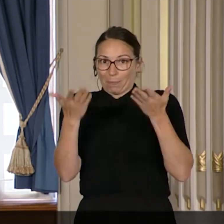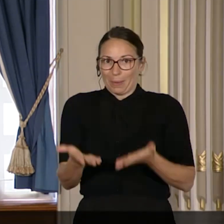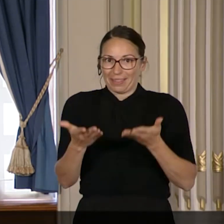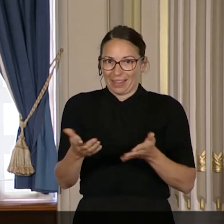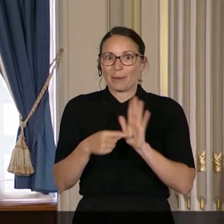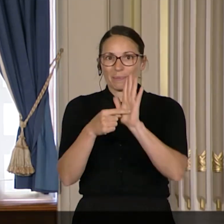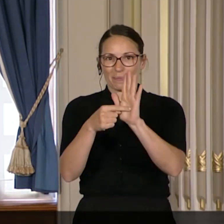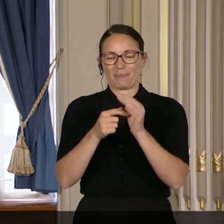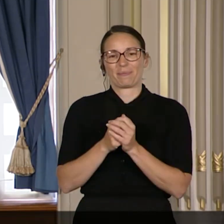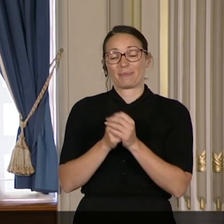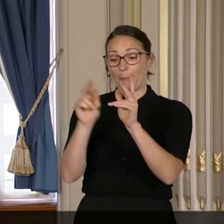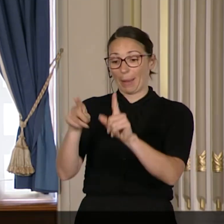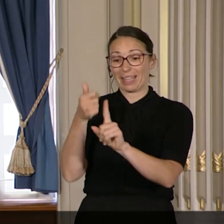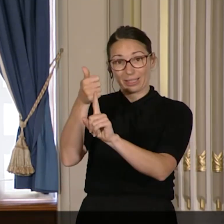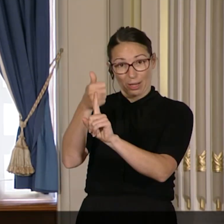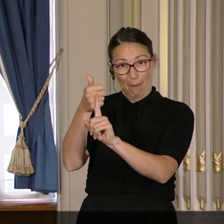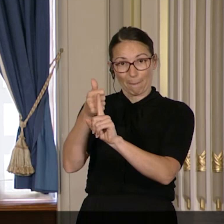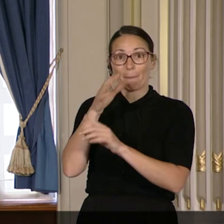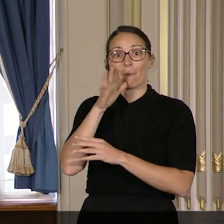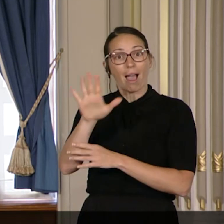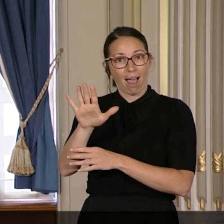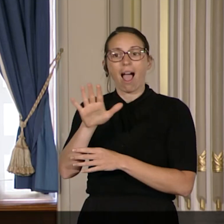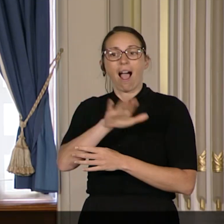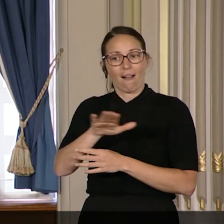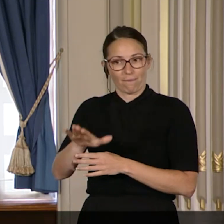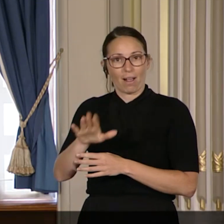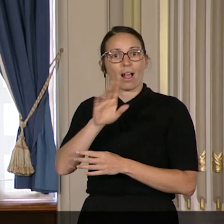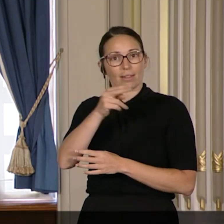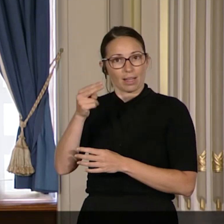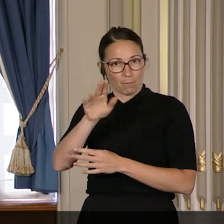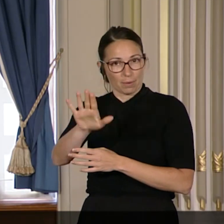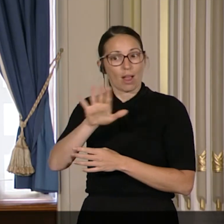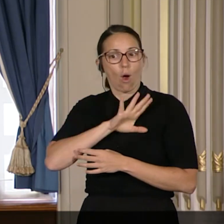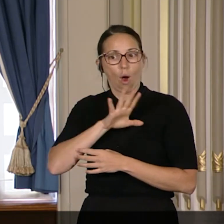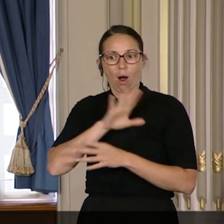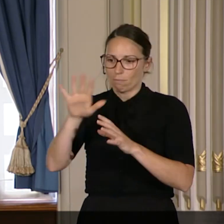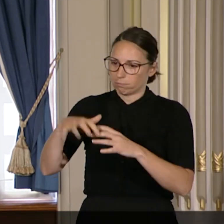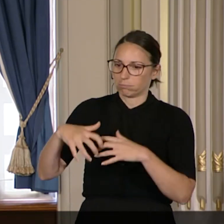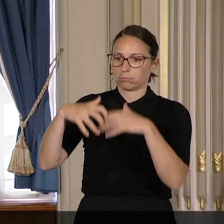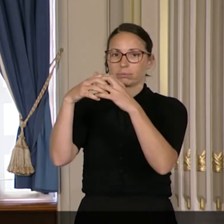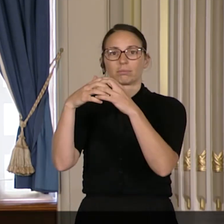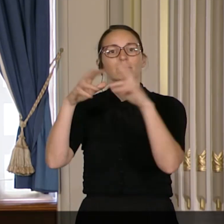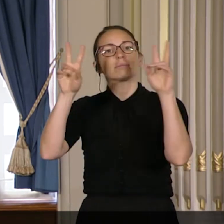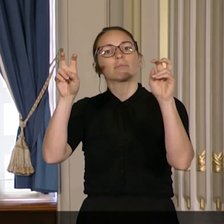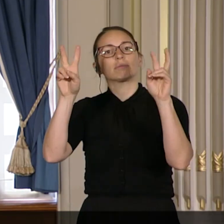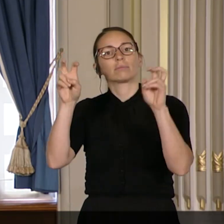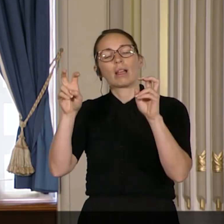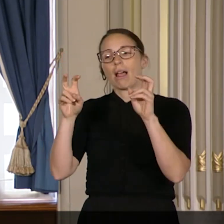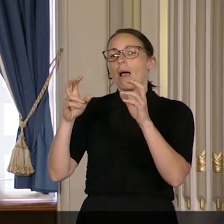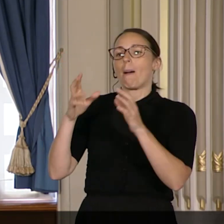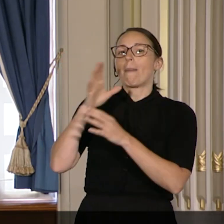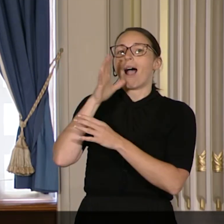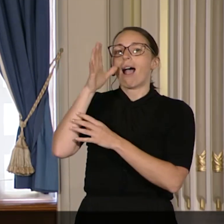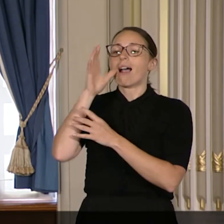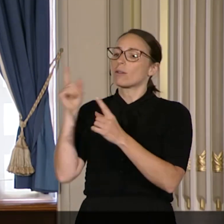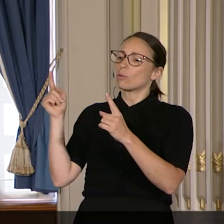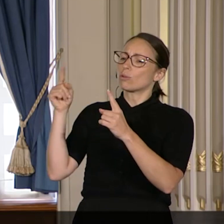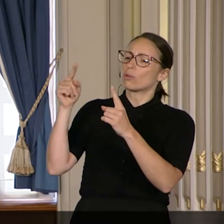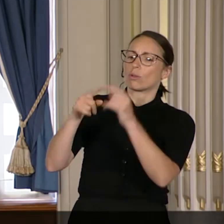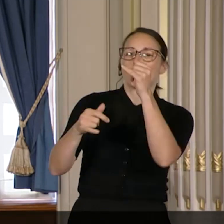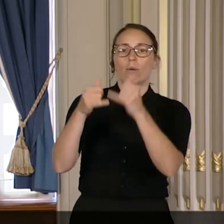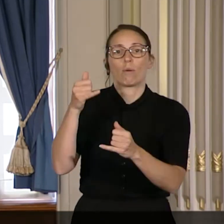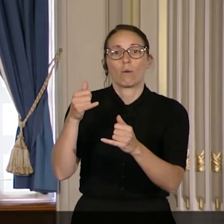Mère d'une enfant handicapée, elle a démarré le mouvement « Parent jusqu'au bout » avec deux autres mères en 2015.